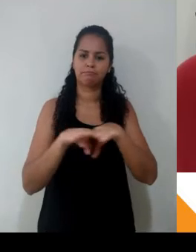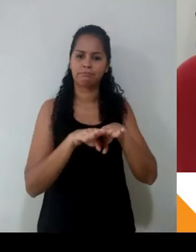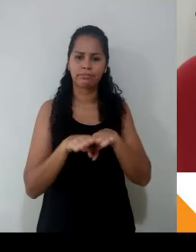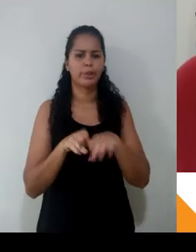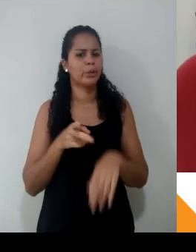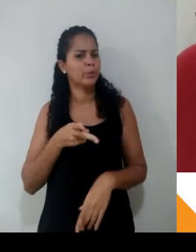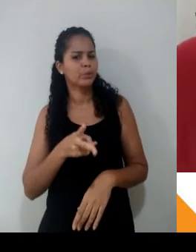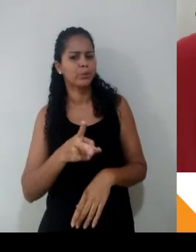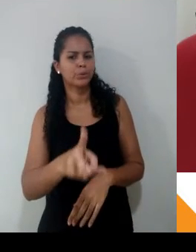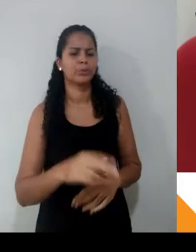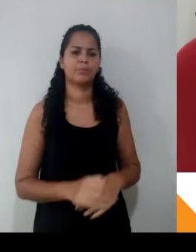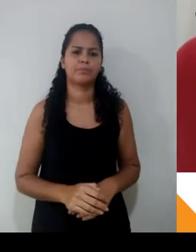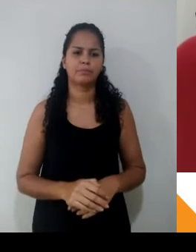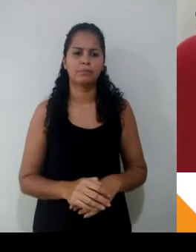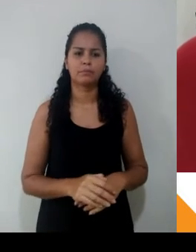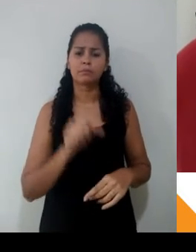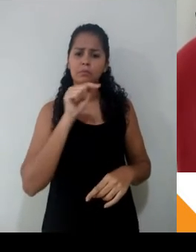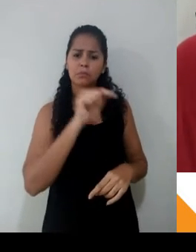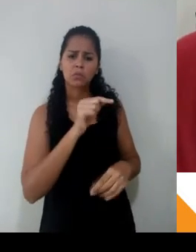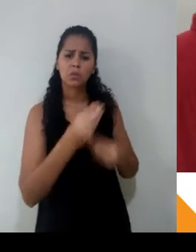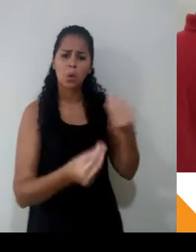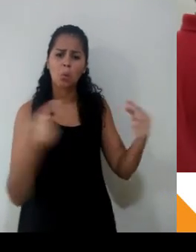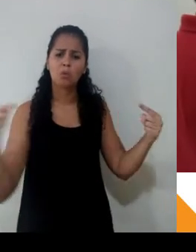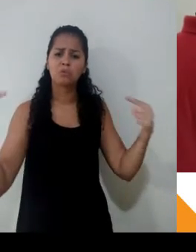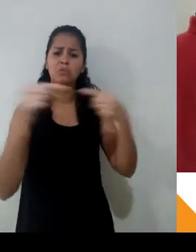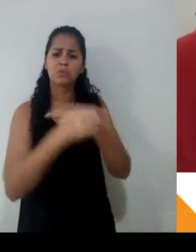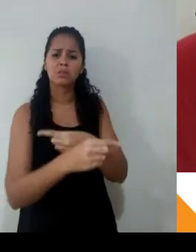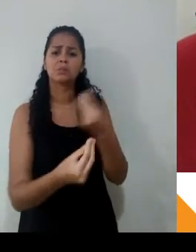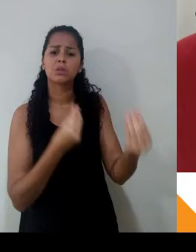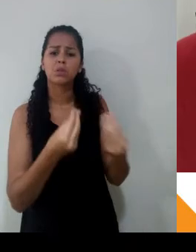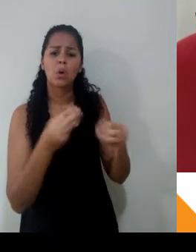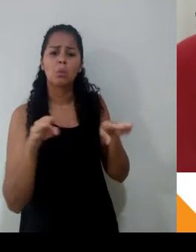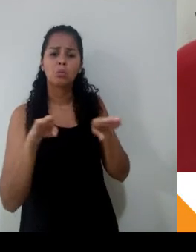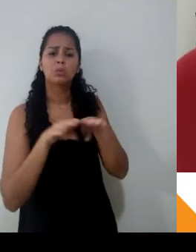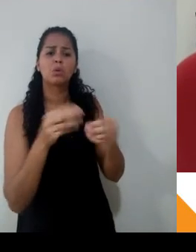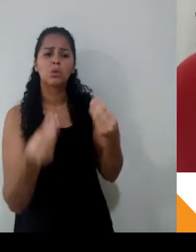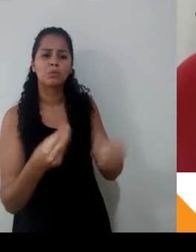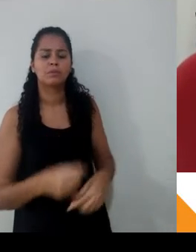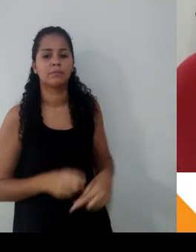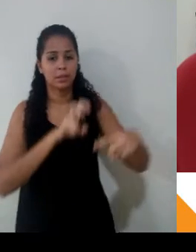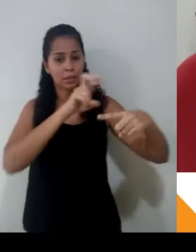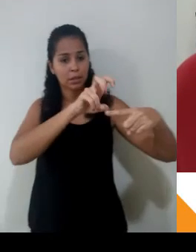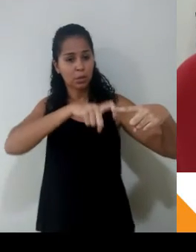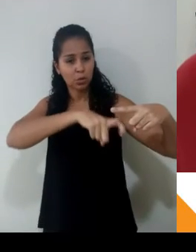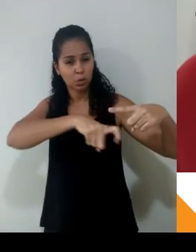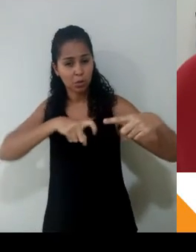x igual, como as grandezas são inversamente proporcionais, bastava inverter 100 sobre